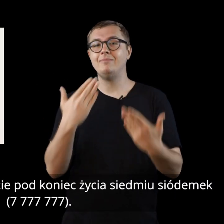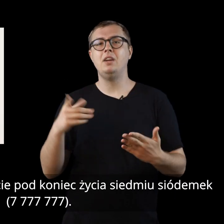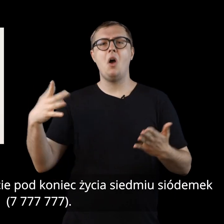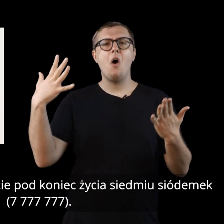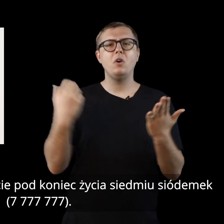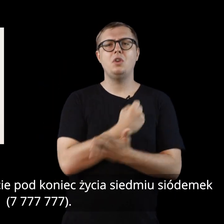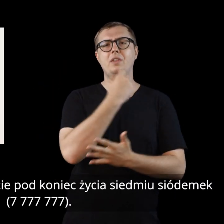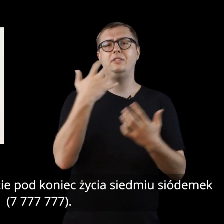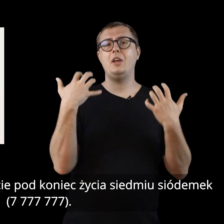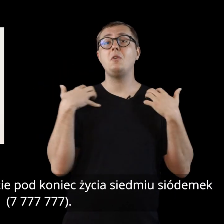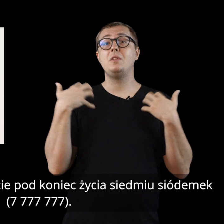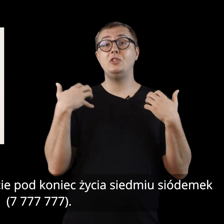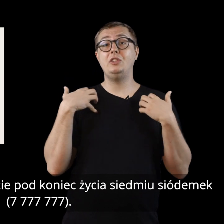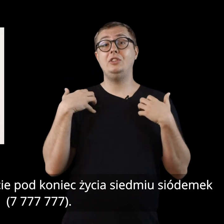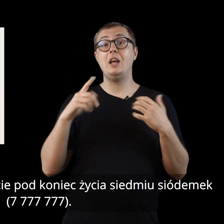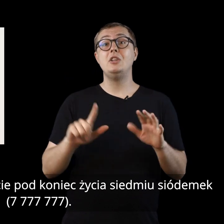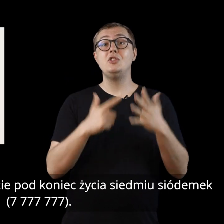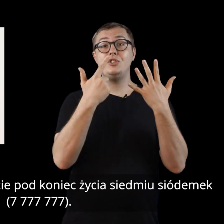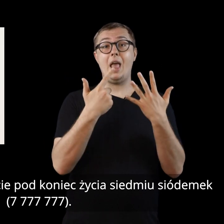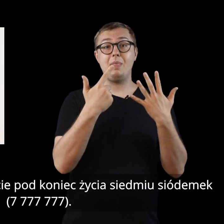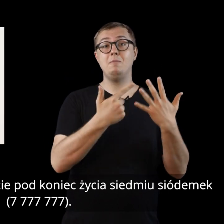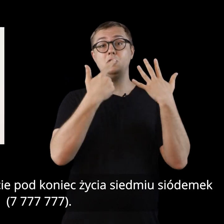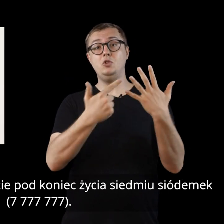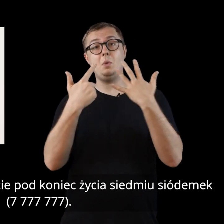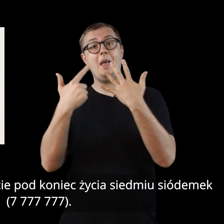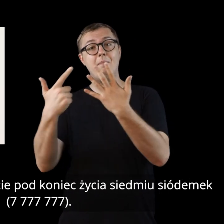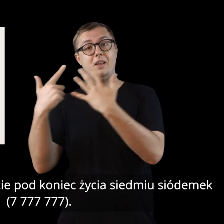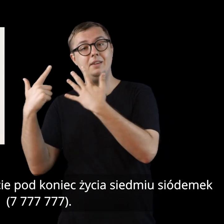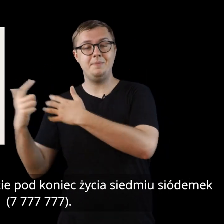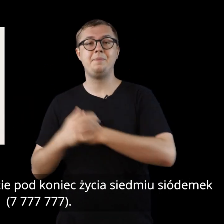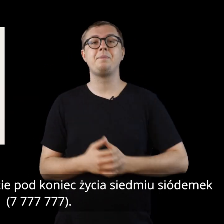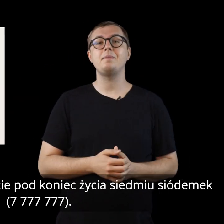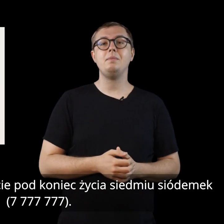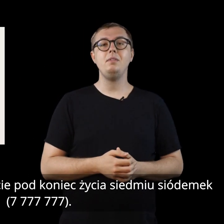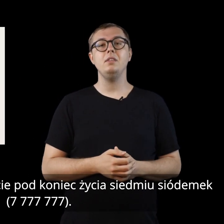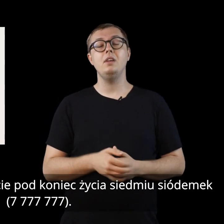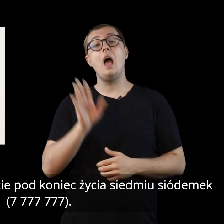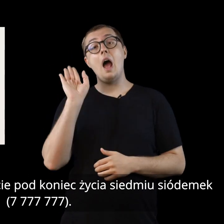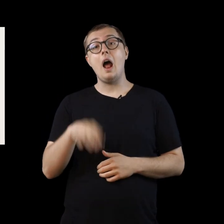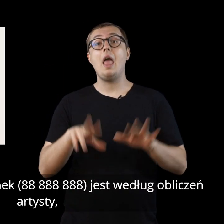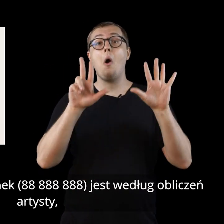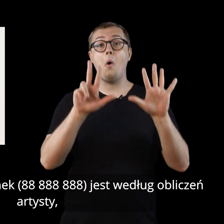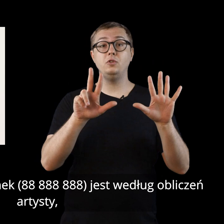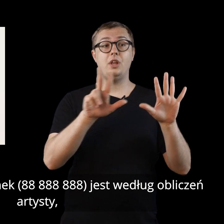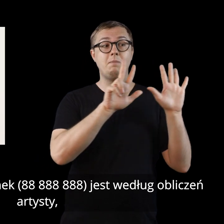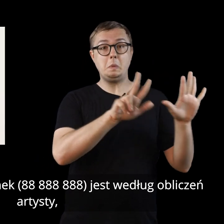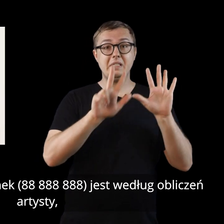7 milionów 777 tysięcy 777. Natomiast osiem ósemek, 88